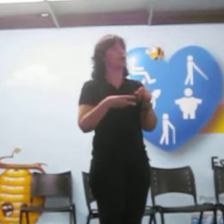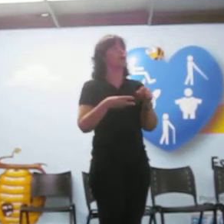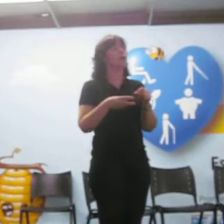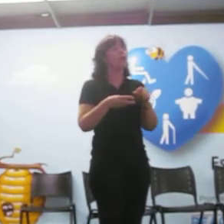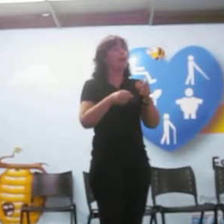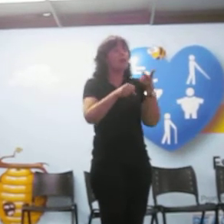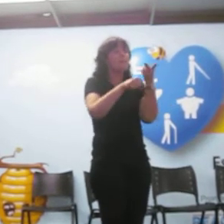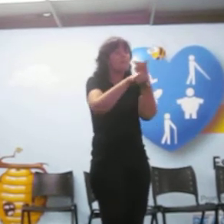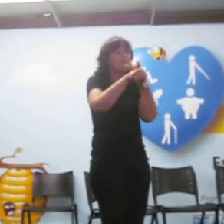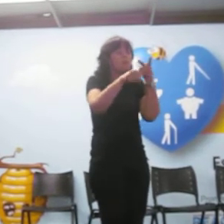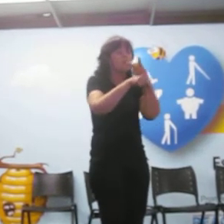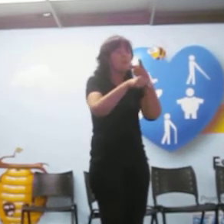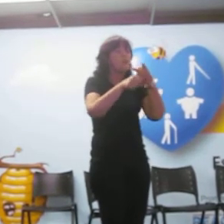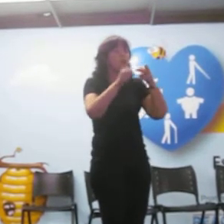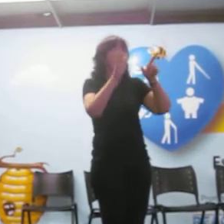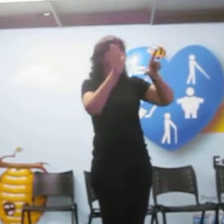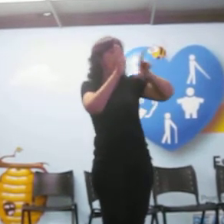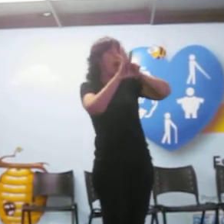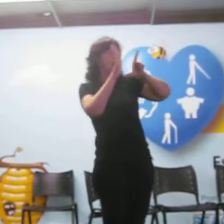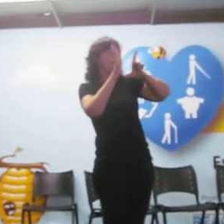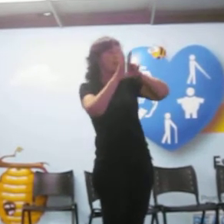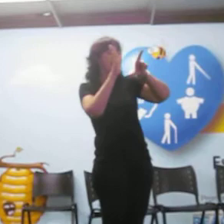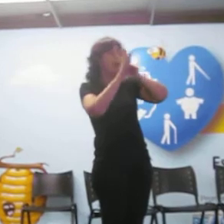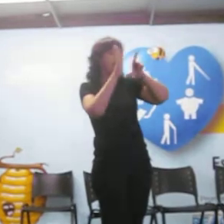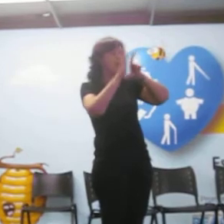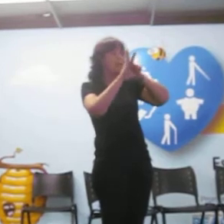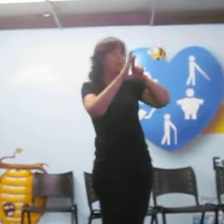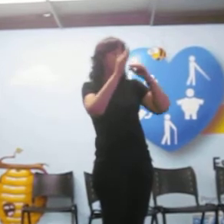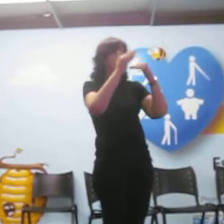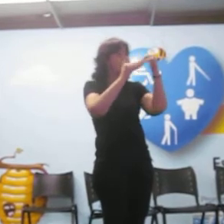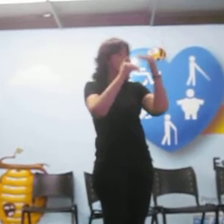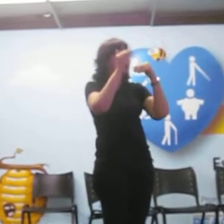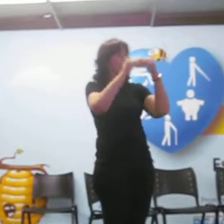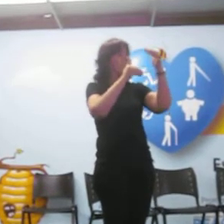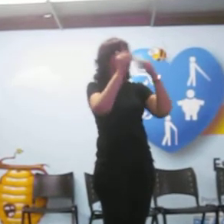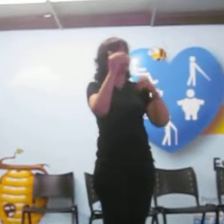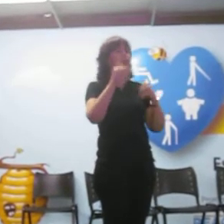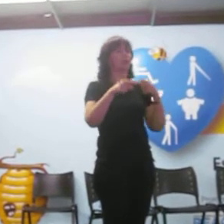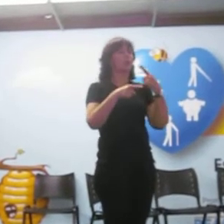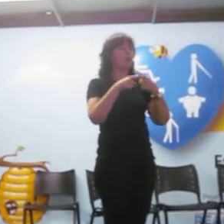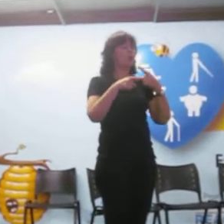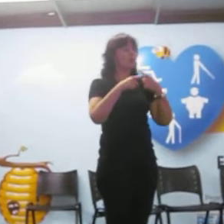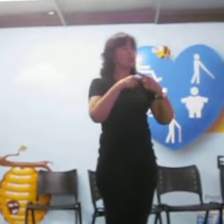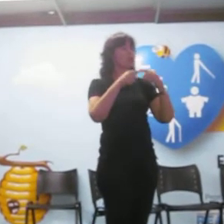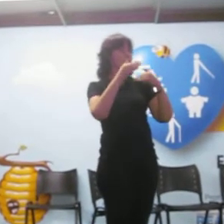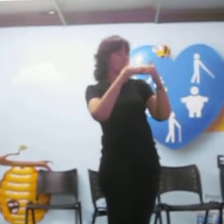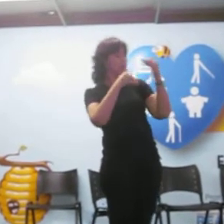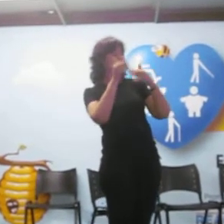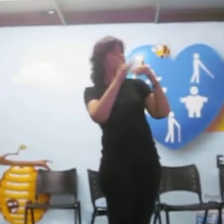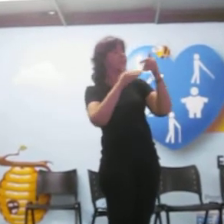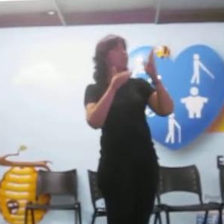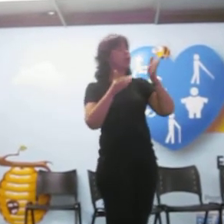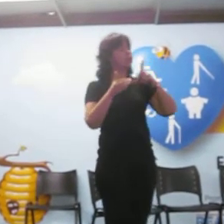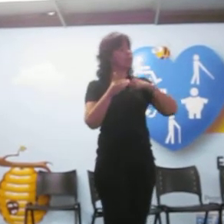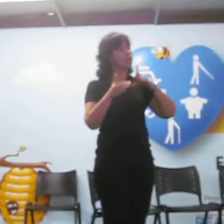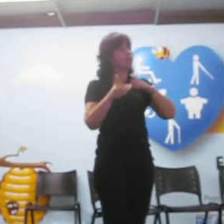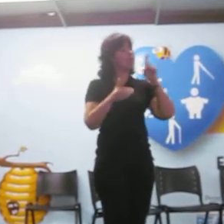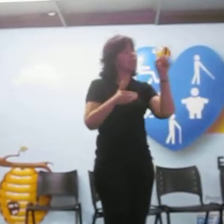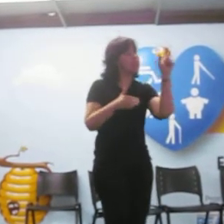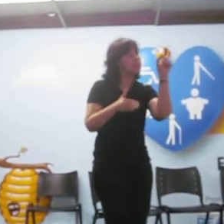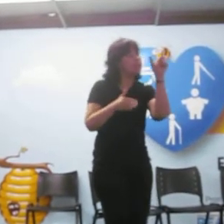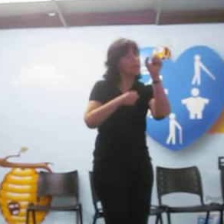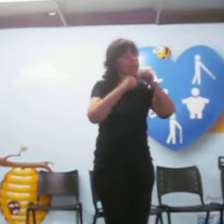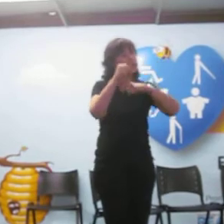regulamentação da profissão Uma profissão que está presente no Brasil há mais de 100 anos Um